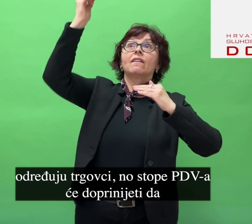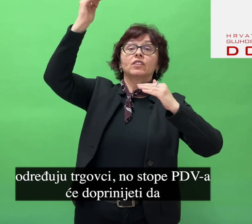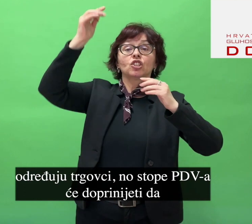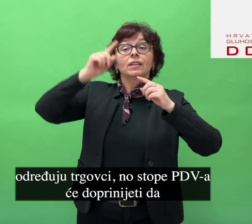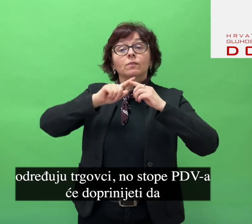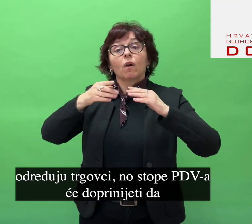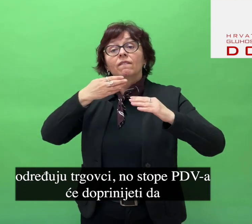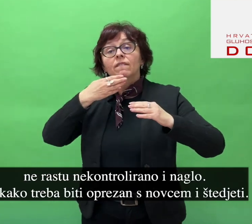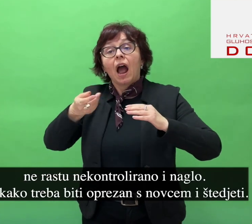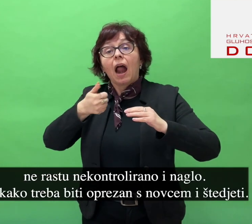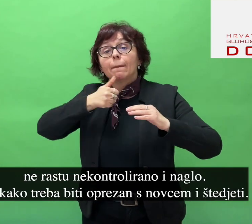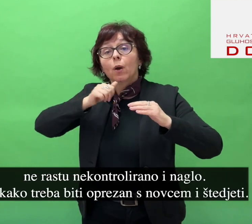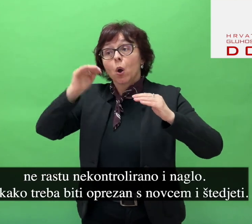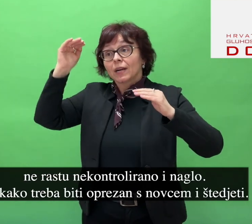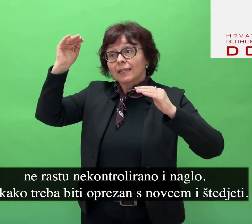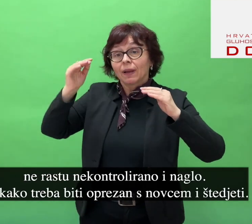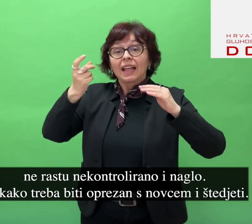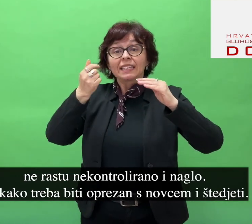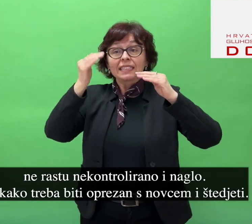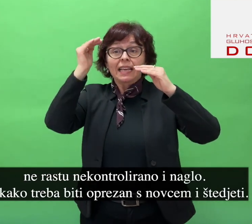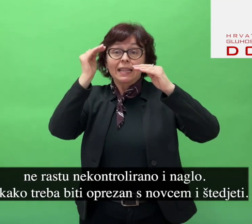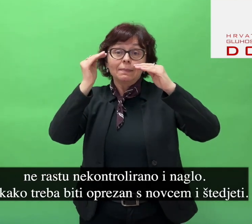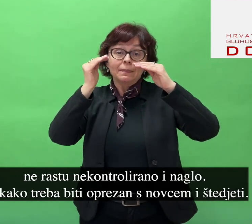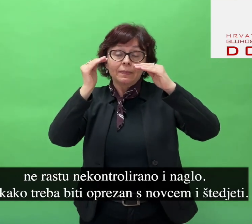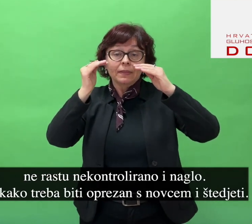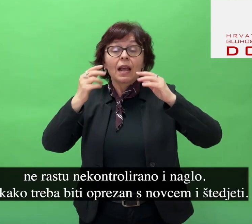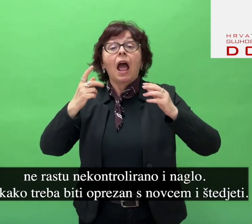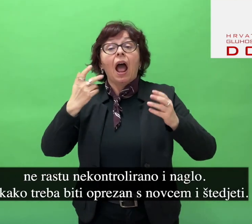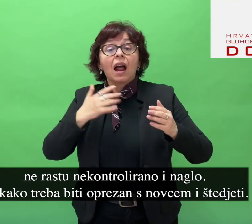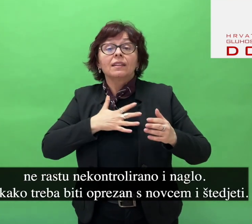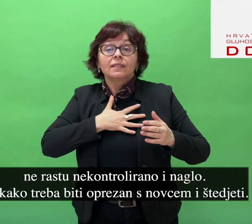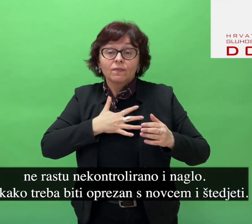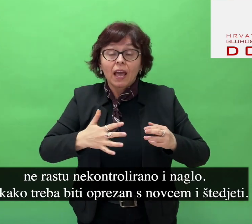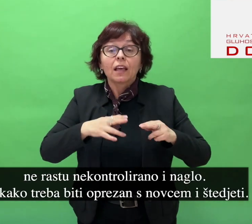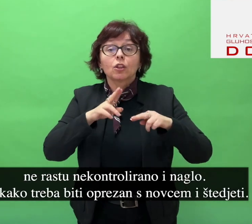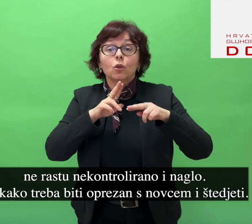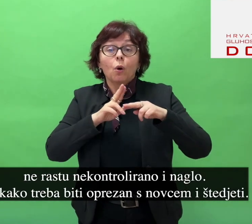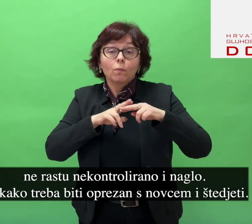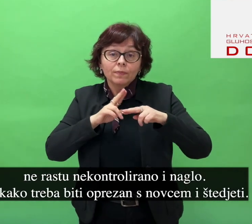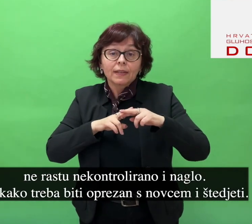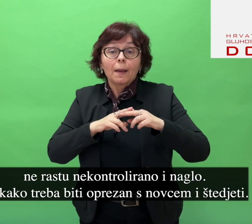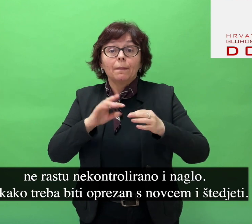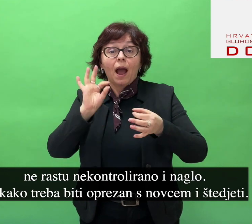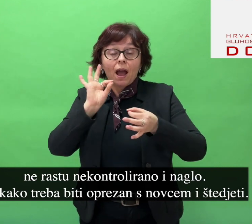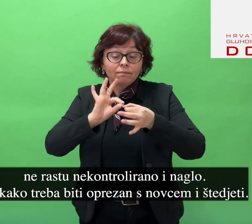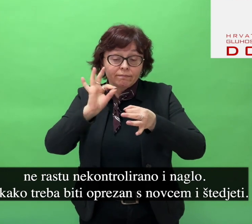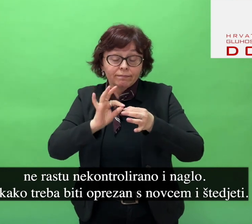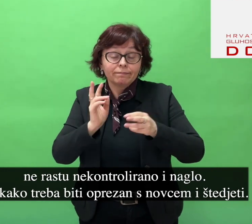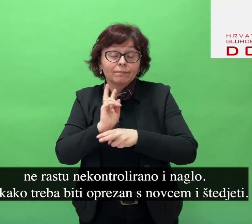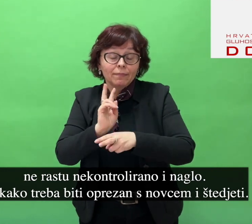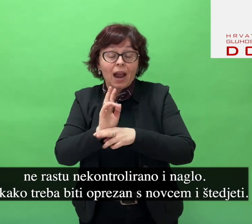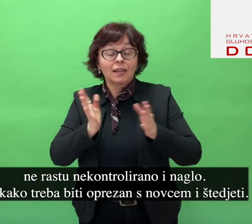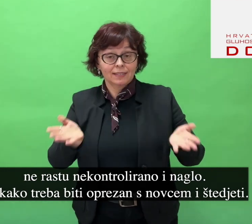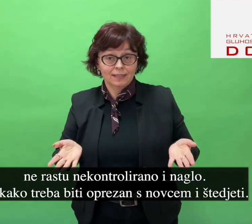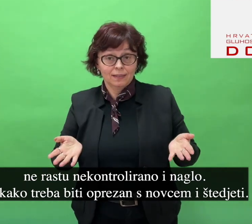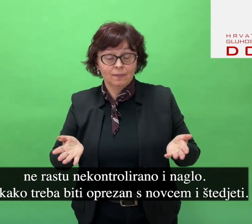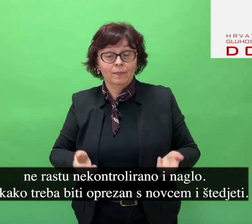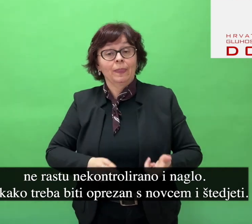ne rastu nekontrolirano i naglo. Svakako treba biti oprezan s novcem i štedjeti.